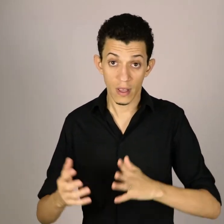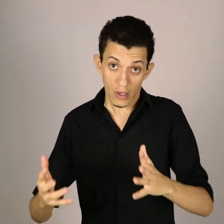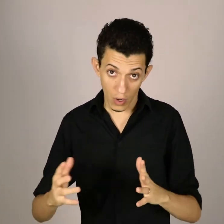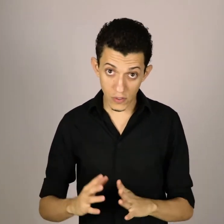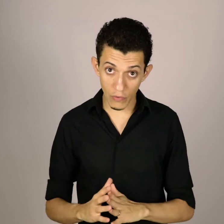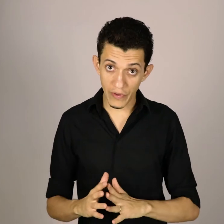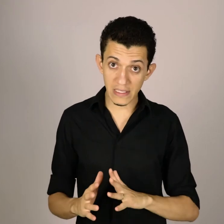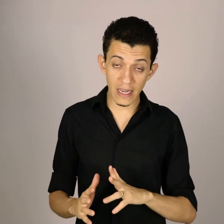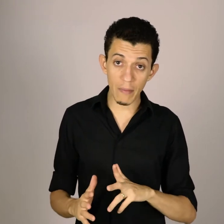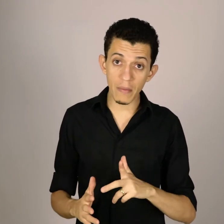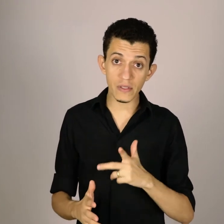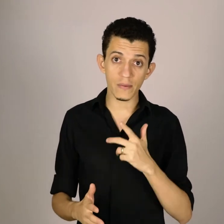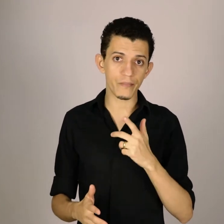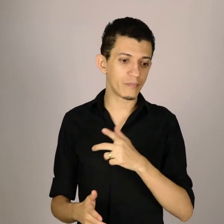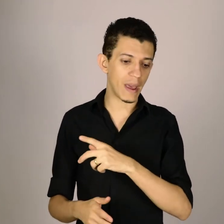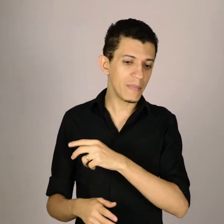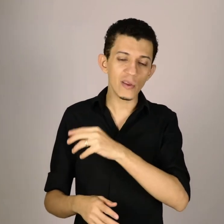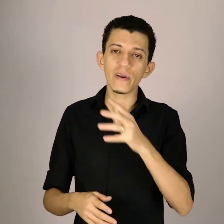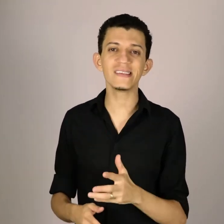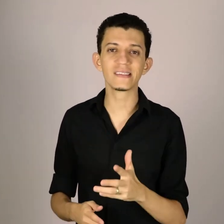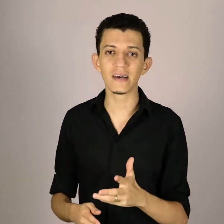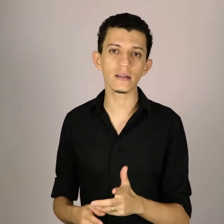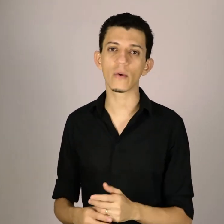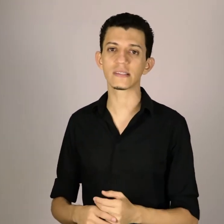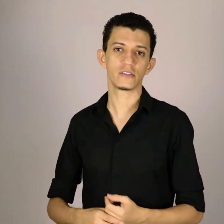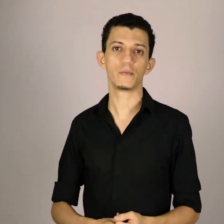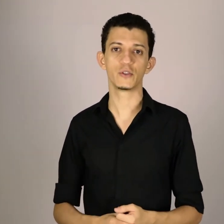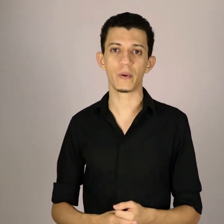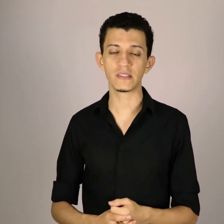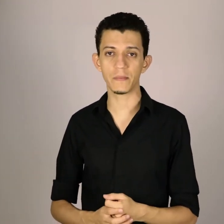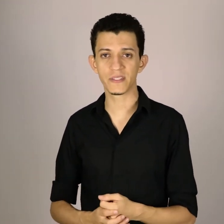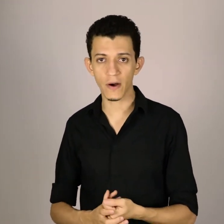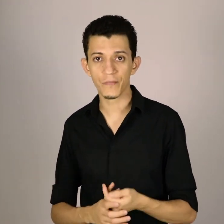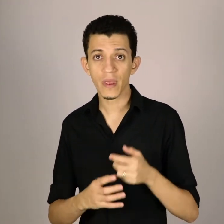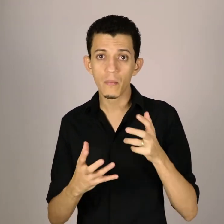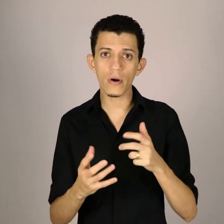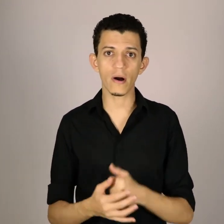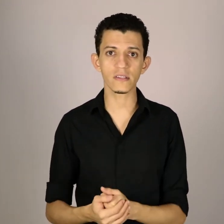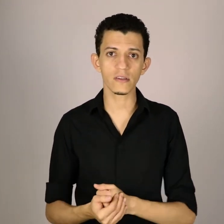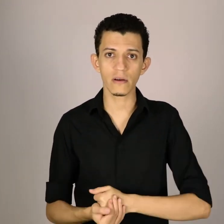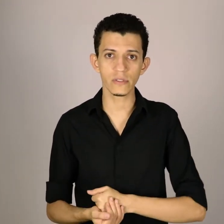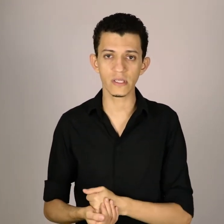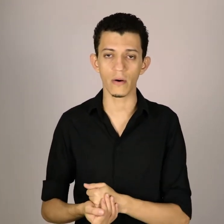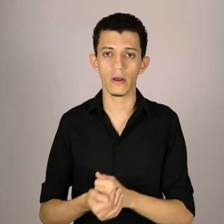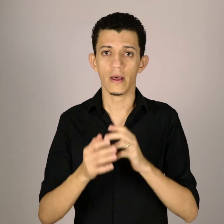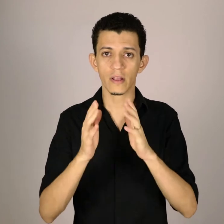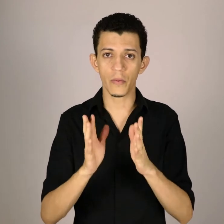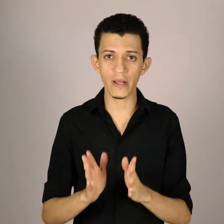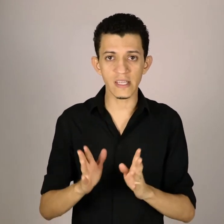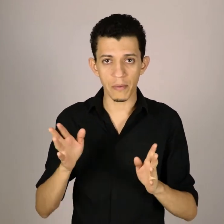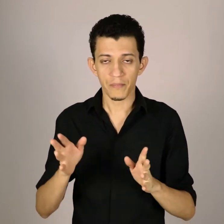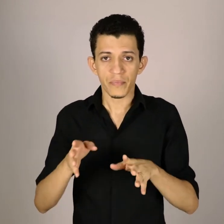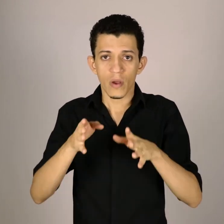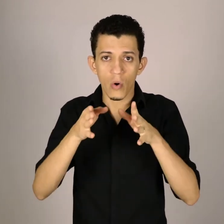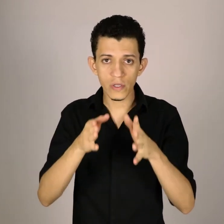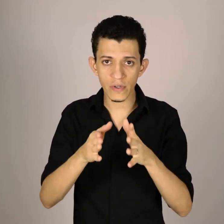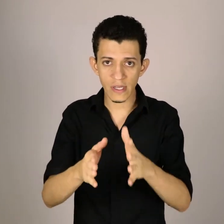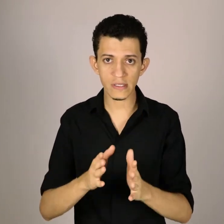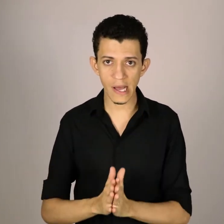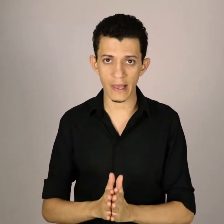Nós, ouvintes, acabamos minorizando esse tipo de percepção por causa da nossa audição. Então, por exemplo, onde você está aí?